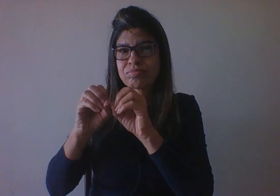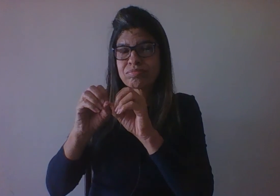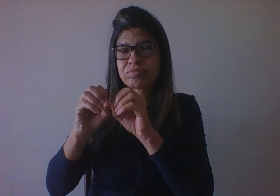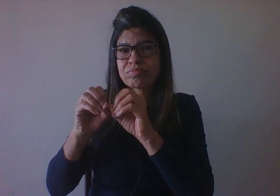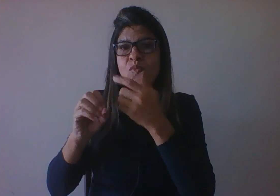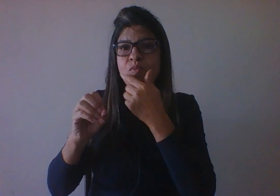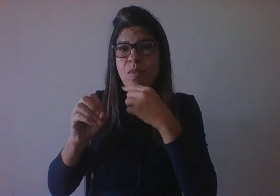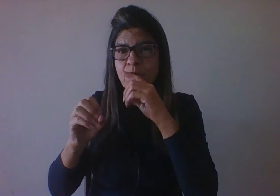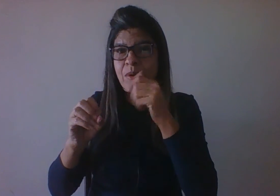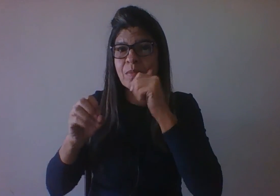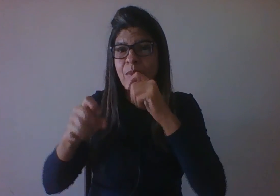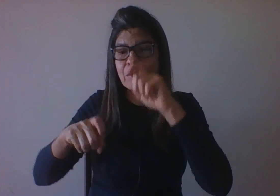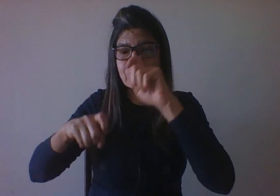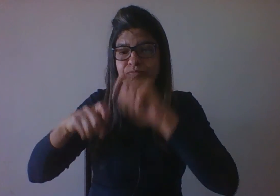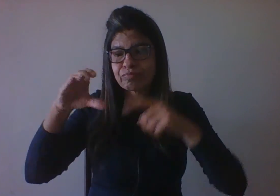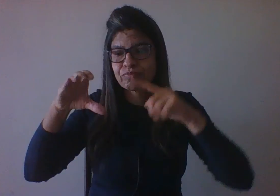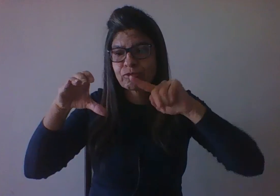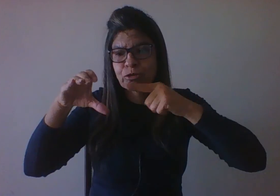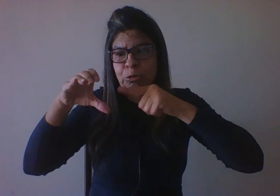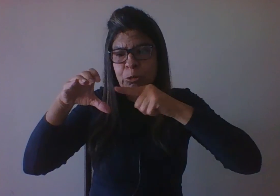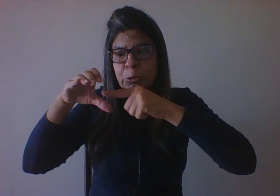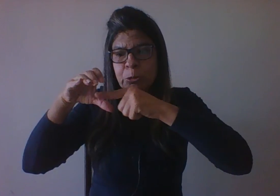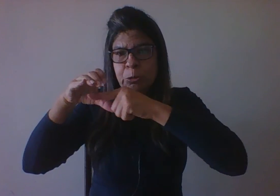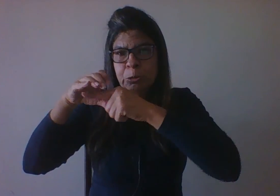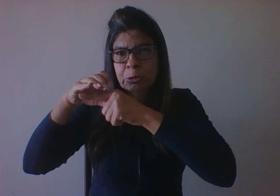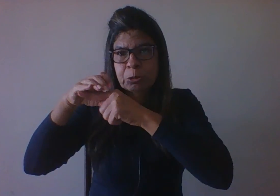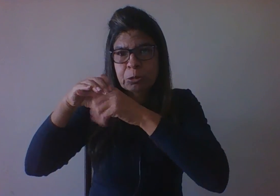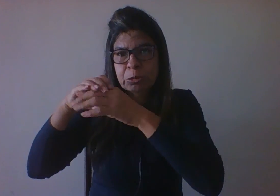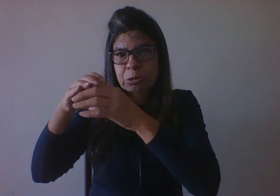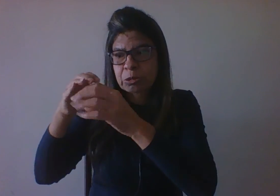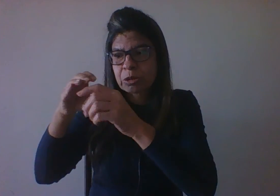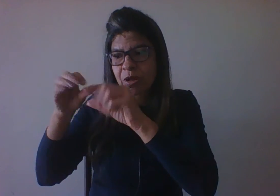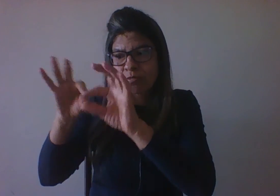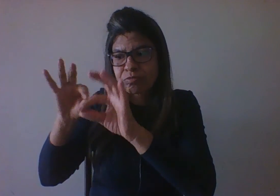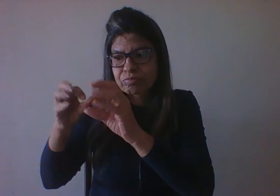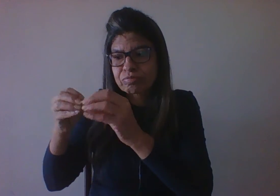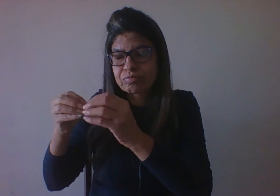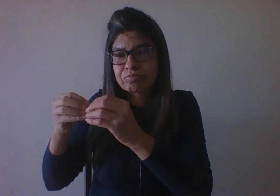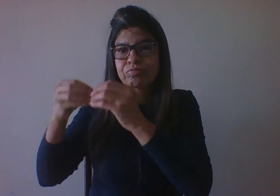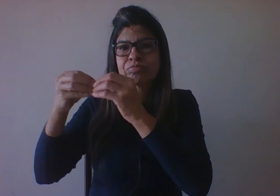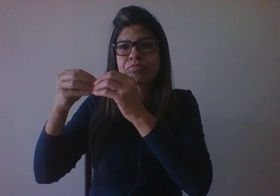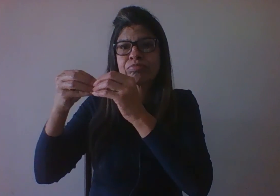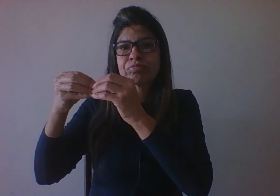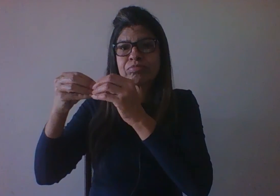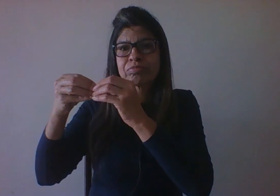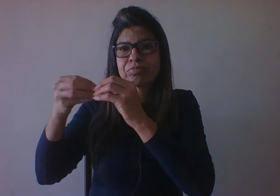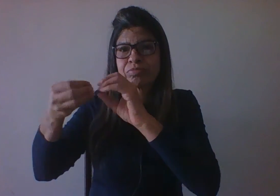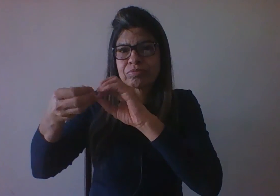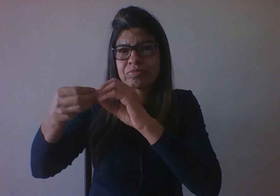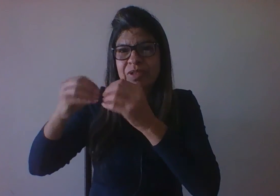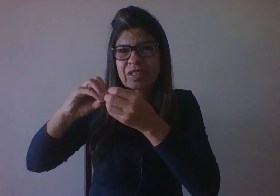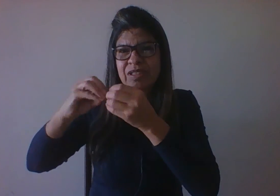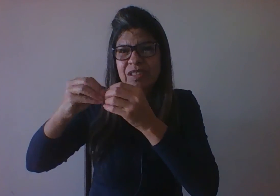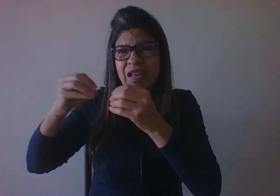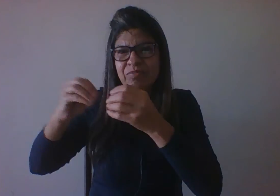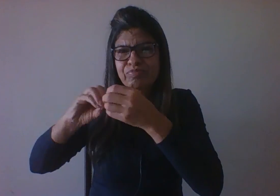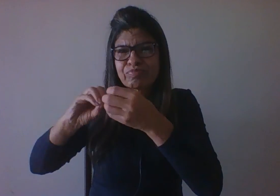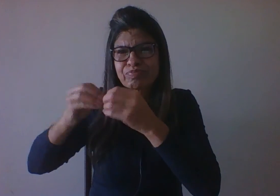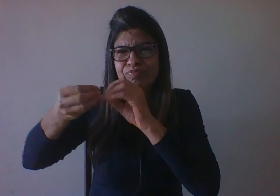gestação se organizaram, em termos de multiplicação celular, nesse organismo de 50 centímetros e